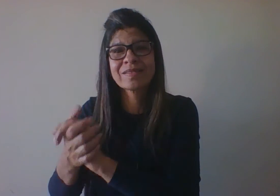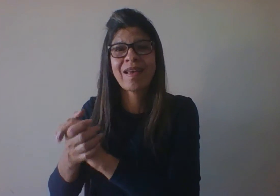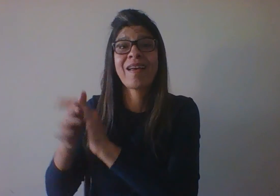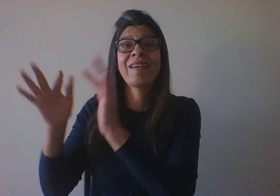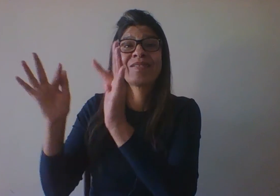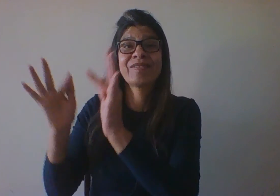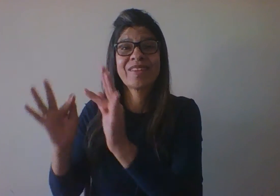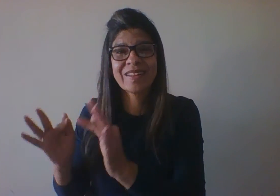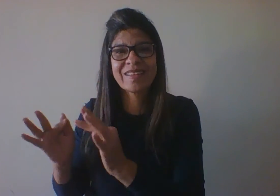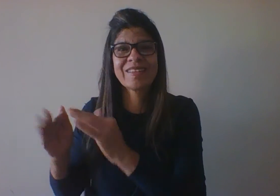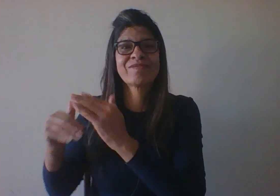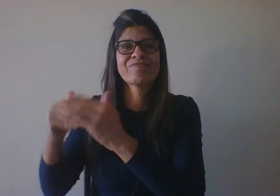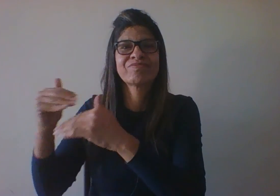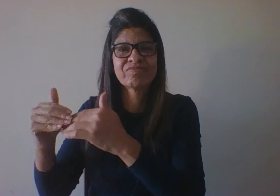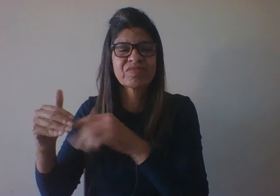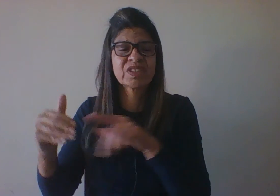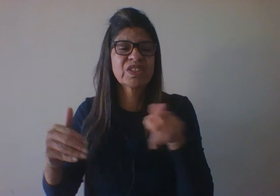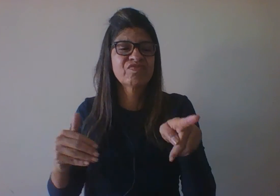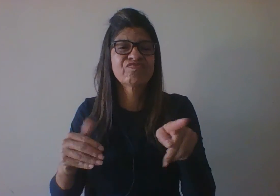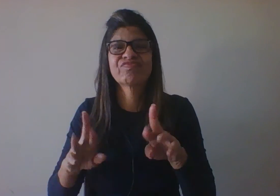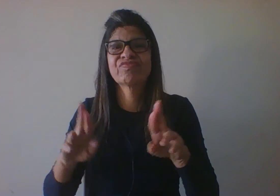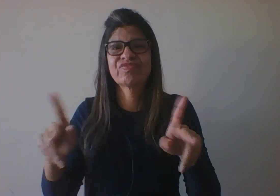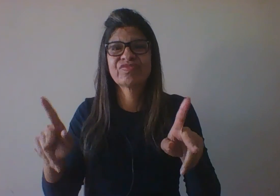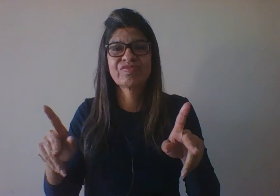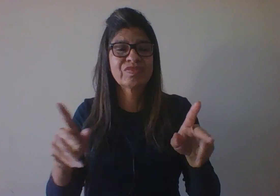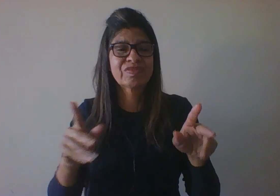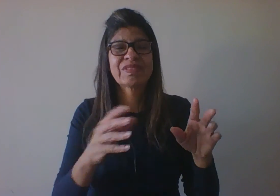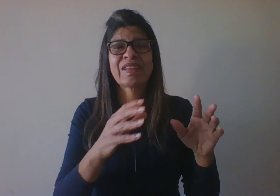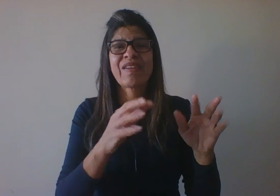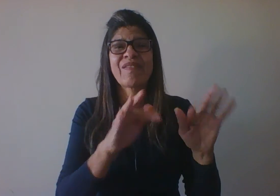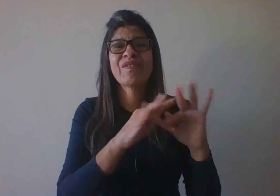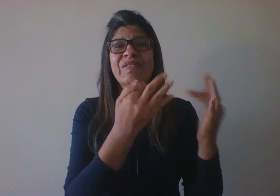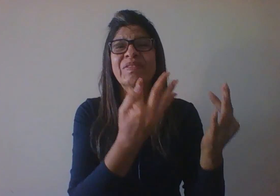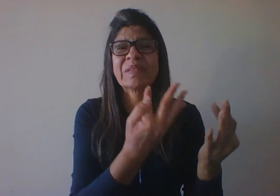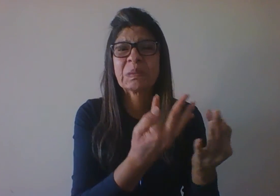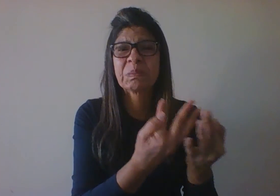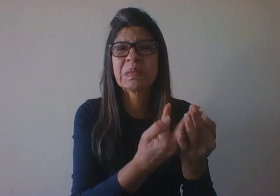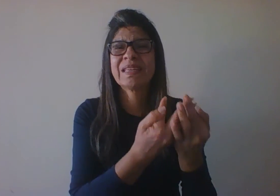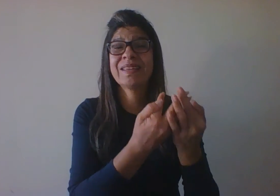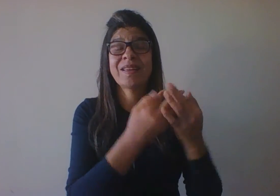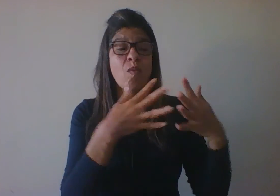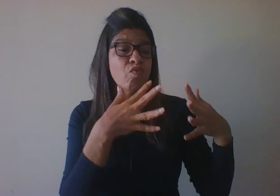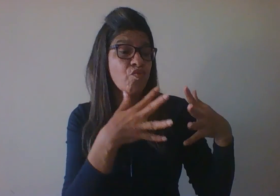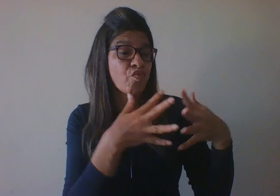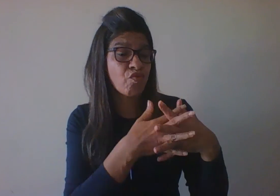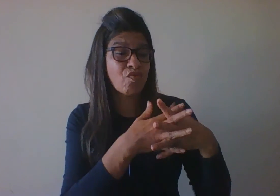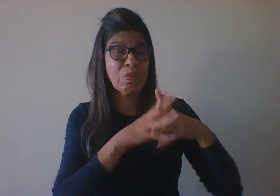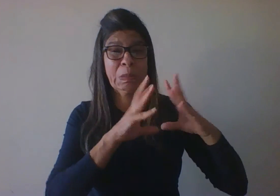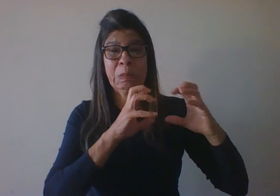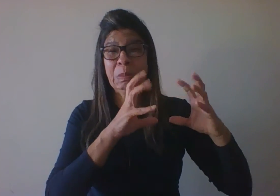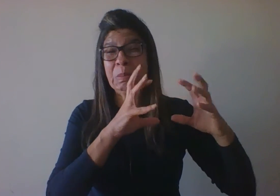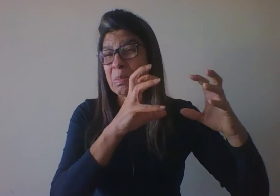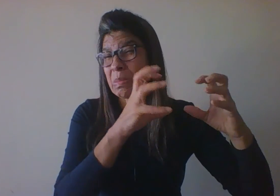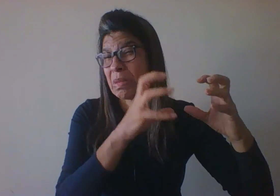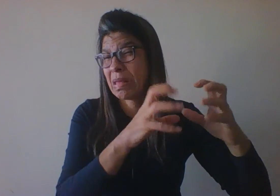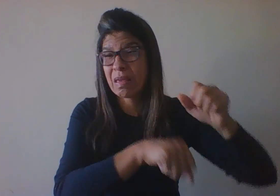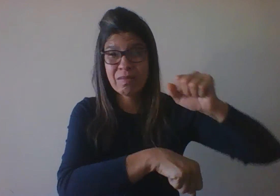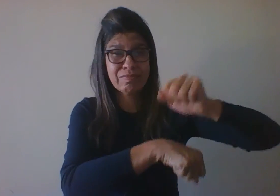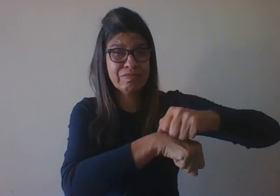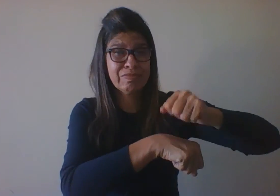Vai ter briga no grupo familiar, vai ter... É provável que existam dificuldades financeiras, é provável que